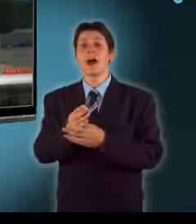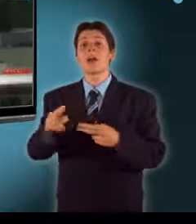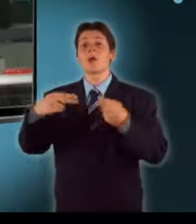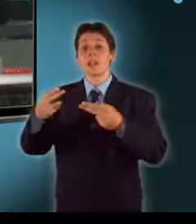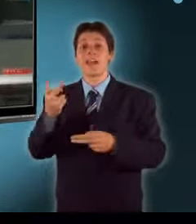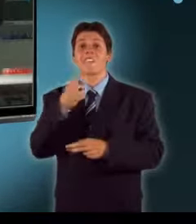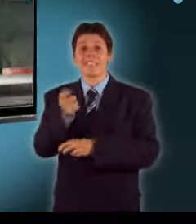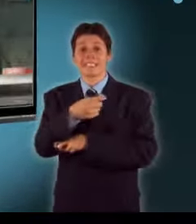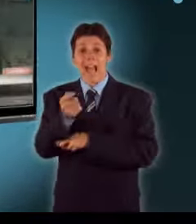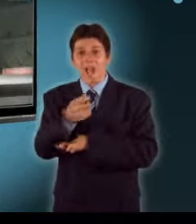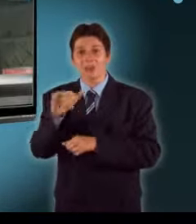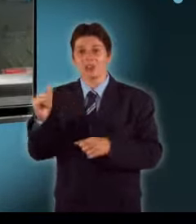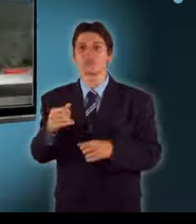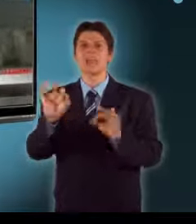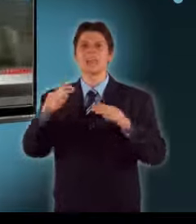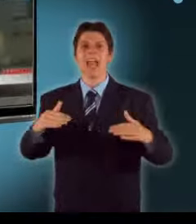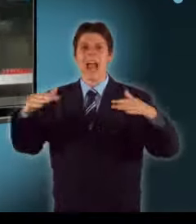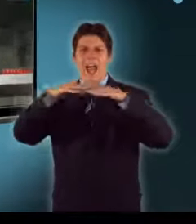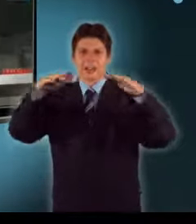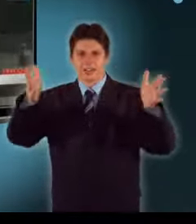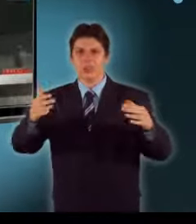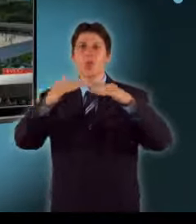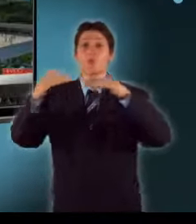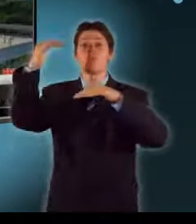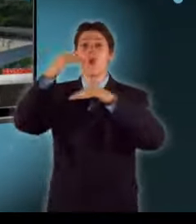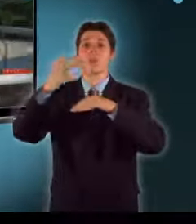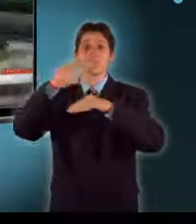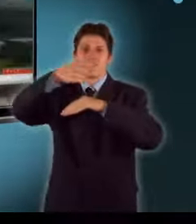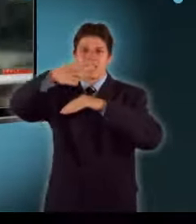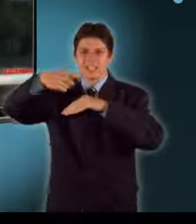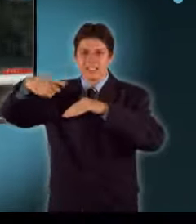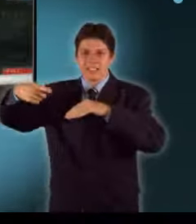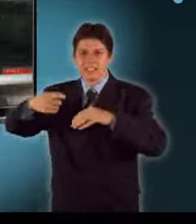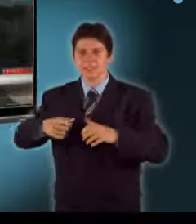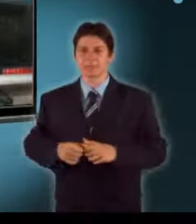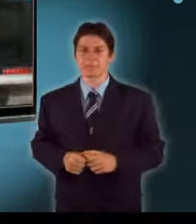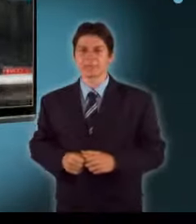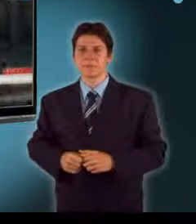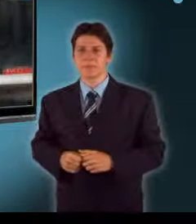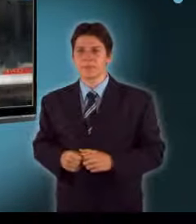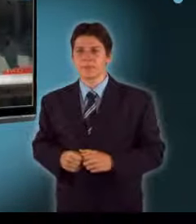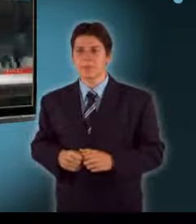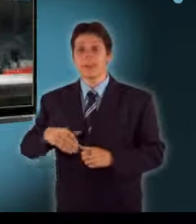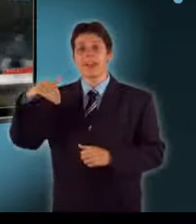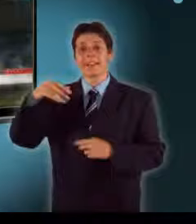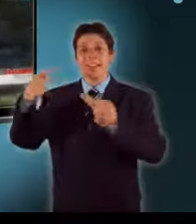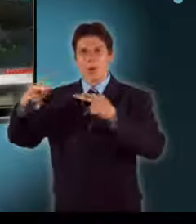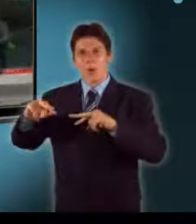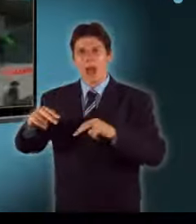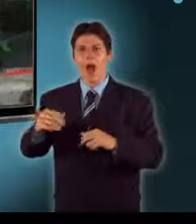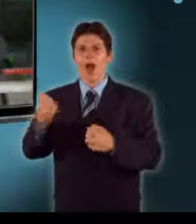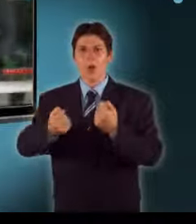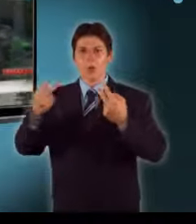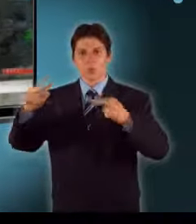lógatott konténerből locsolta a tömeget. A dél-koreai autógyár két hónapja bocsátotta el a tüntető